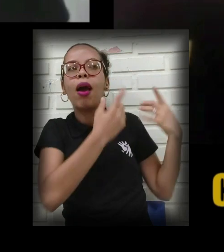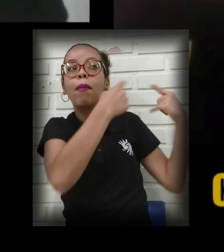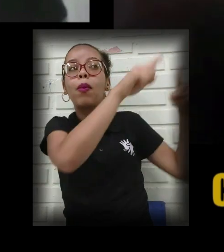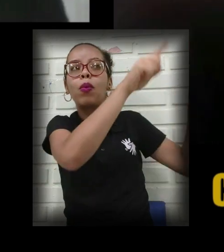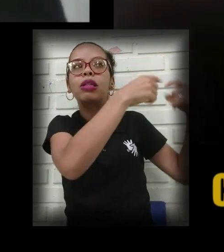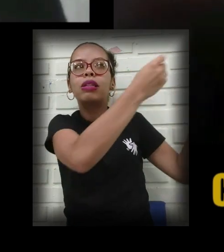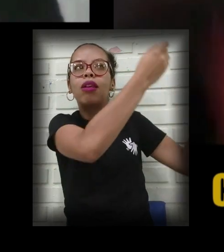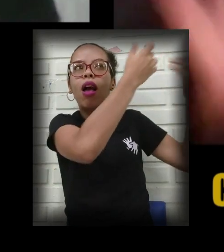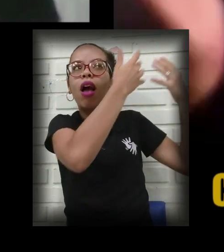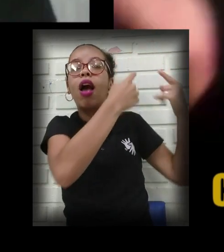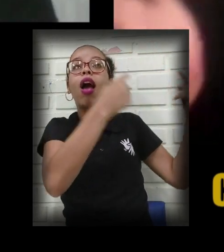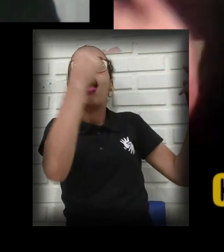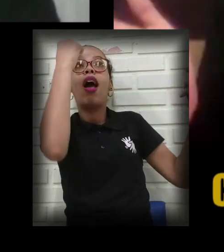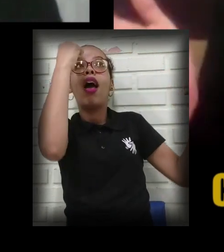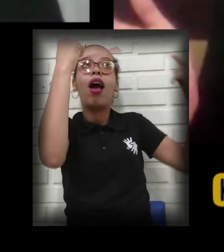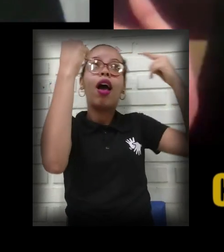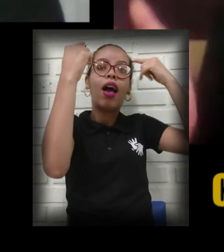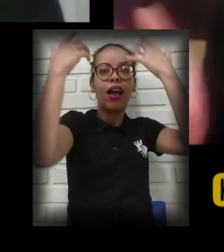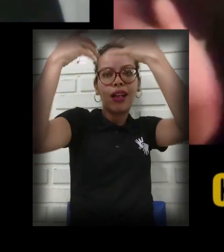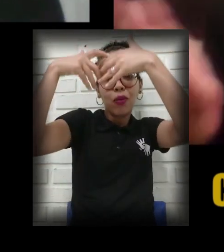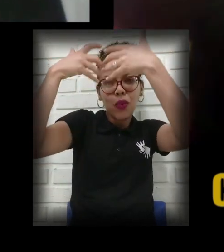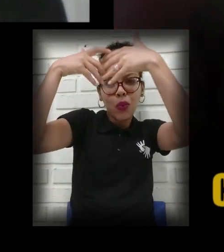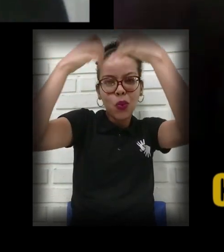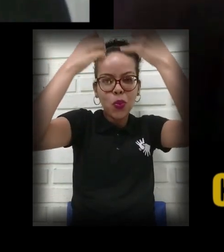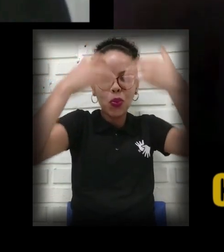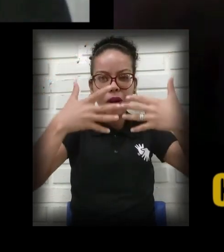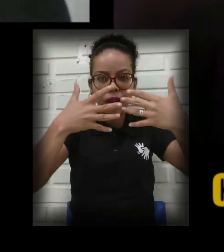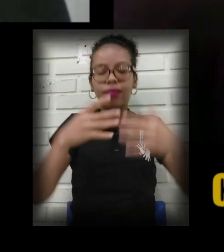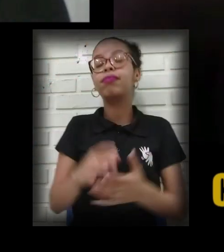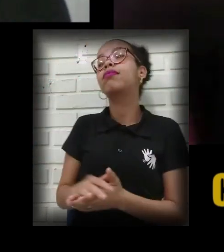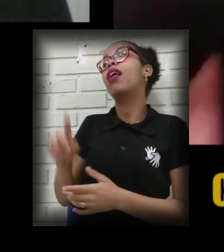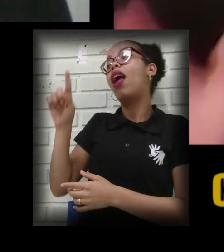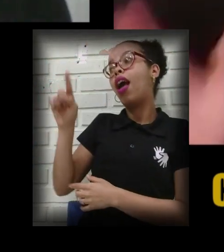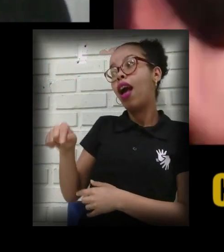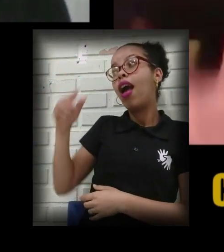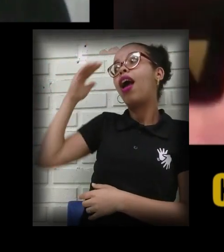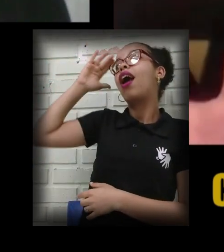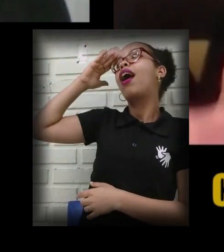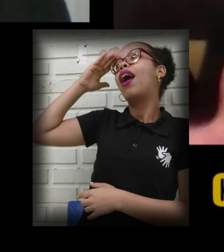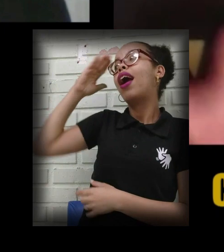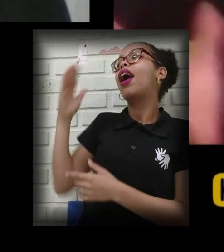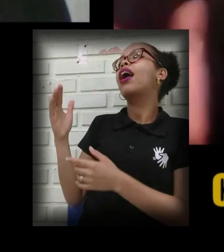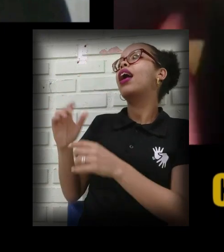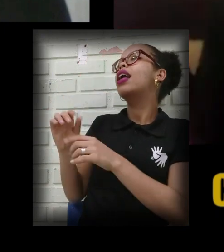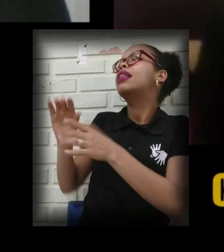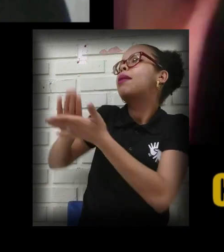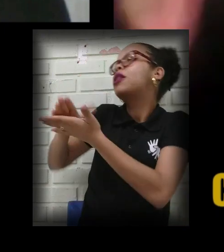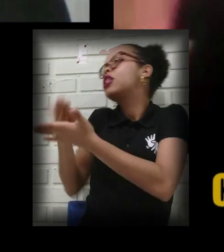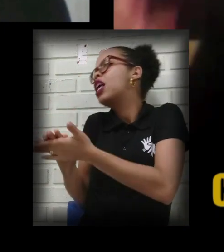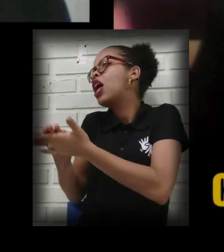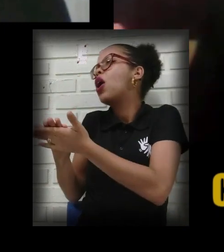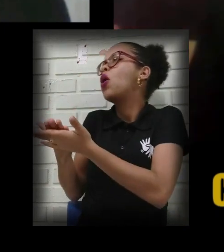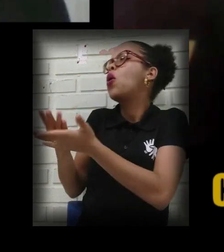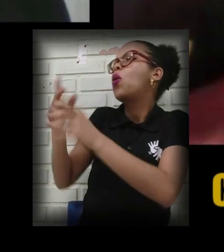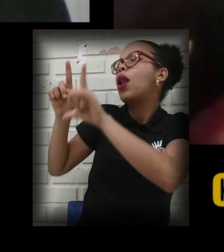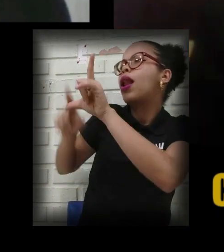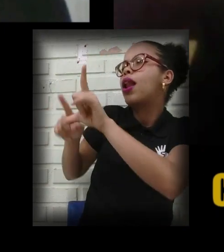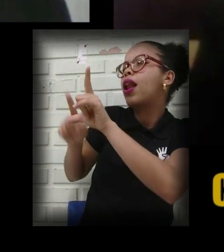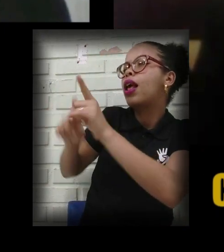É bem bonito. Podemos dizer que a interpretação de uma letra traduzida por um surdo